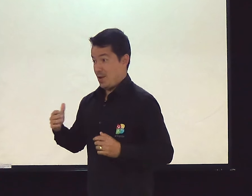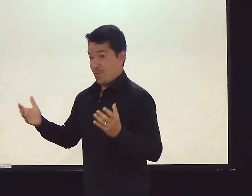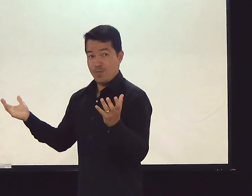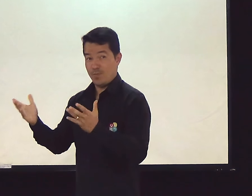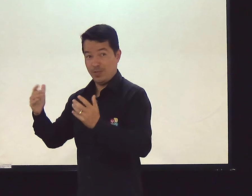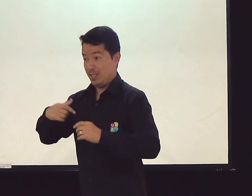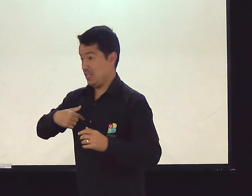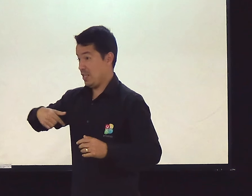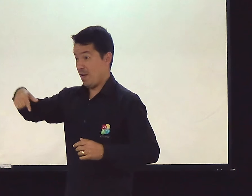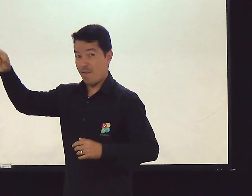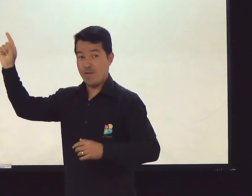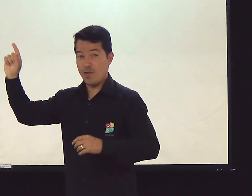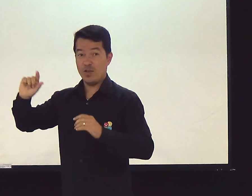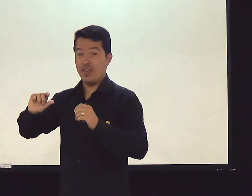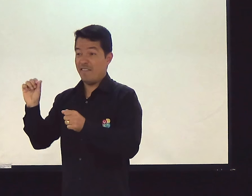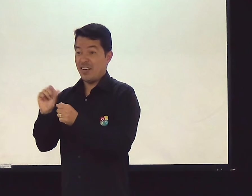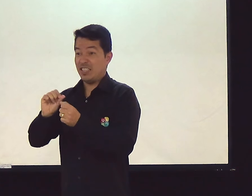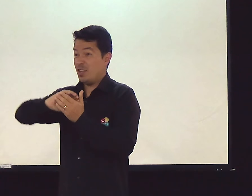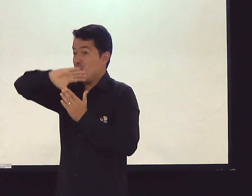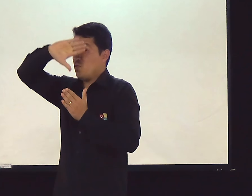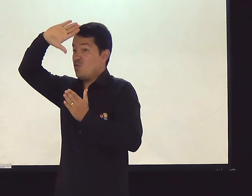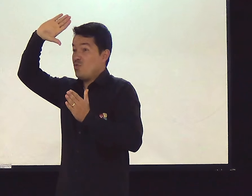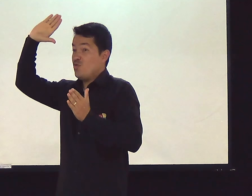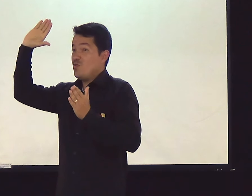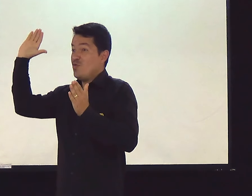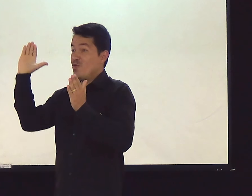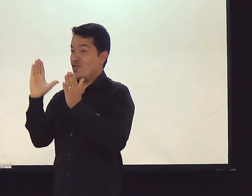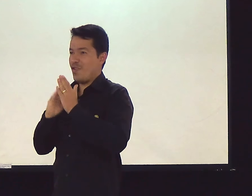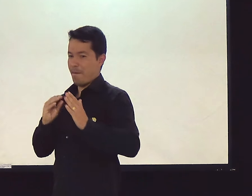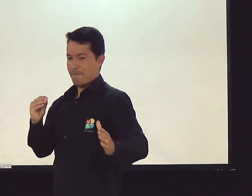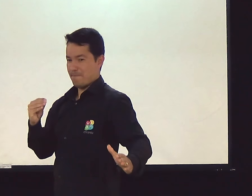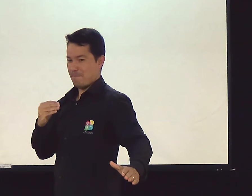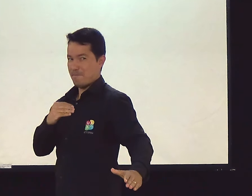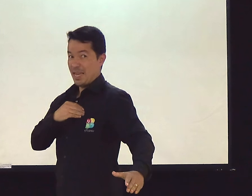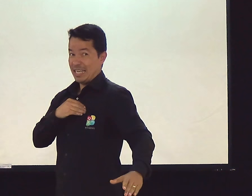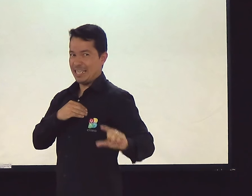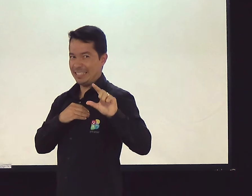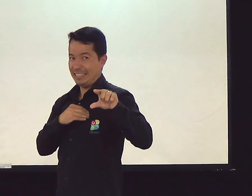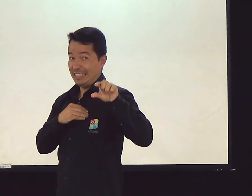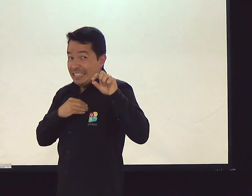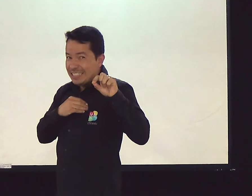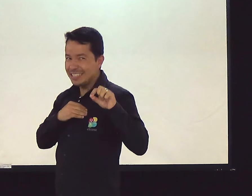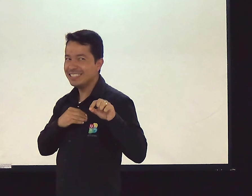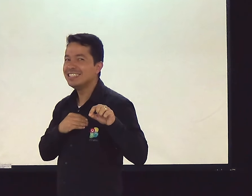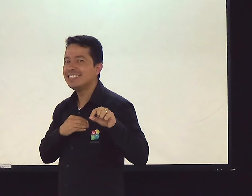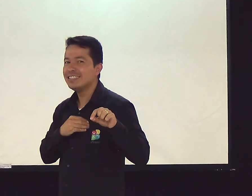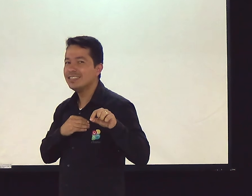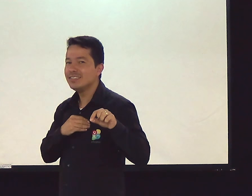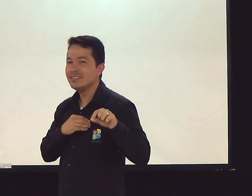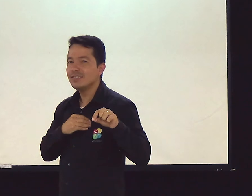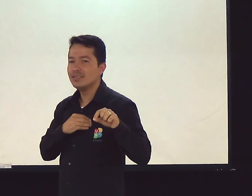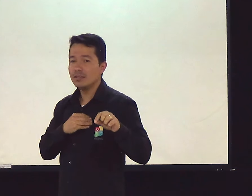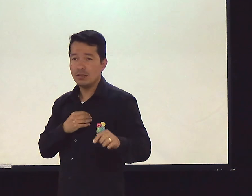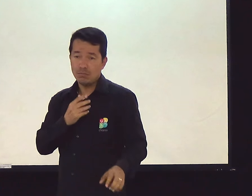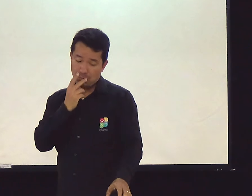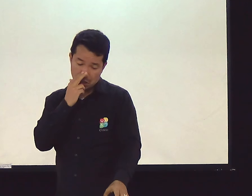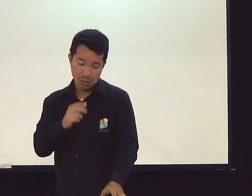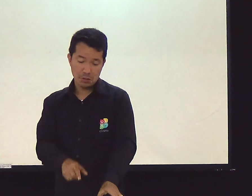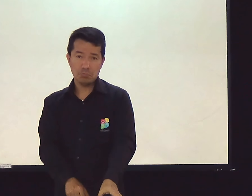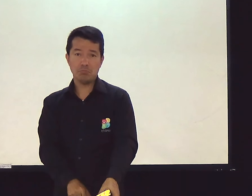E aí, então, não sei. E faz um monte de coisa errada. Escolhe o pecado. Foi ferido